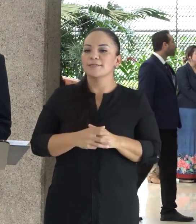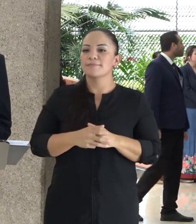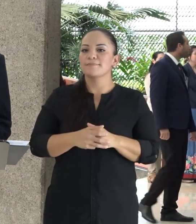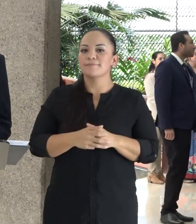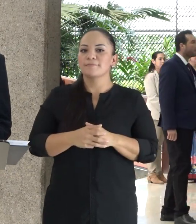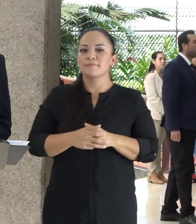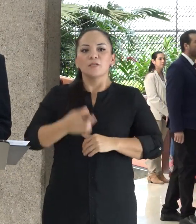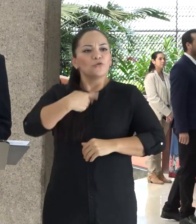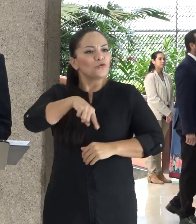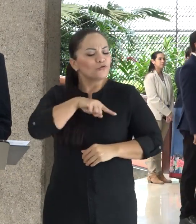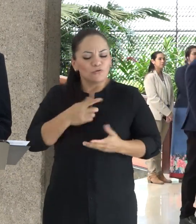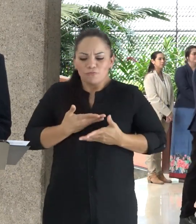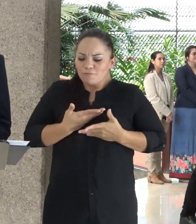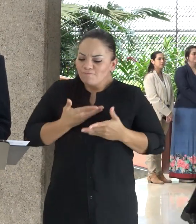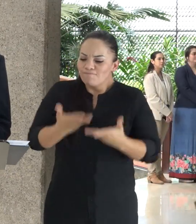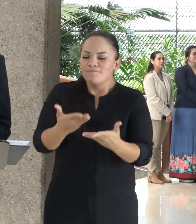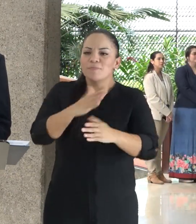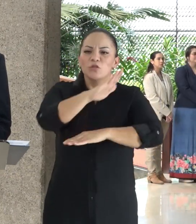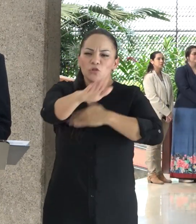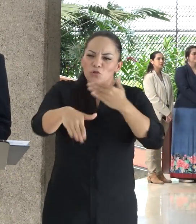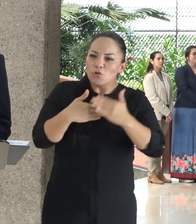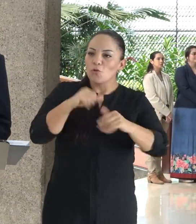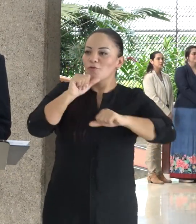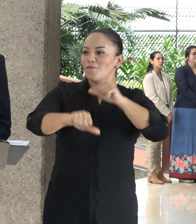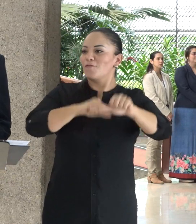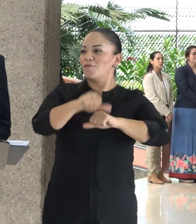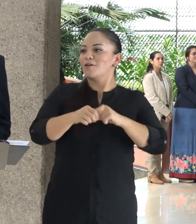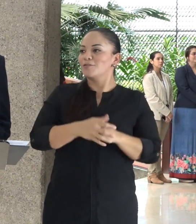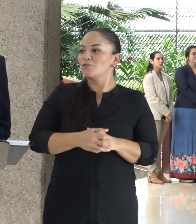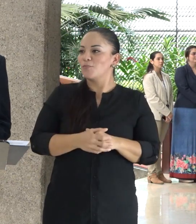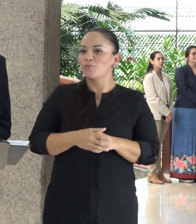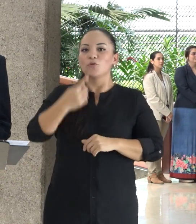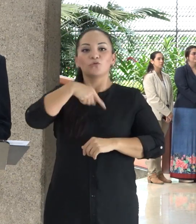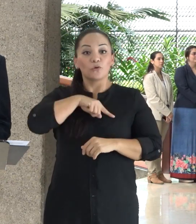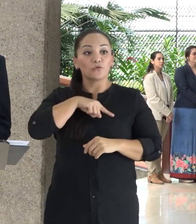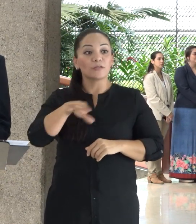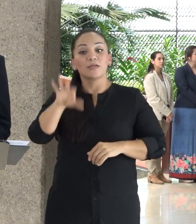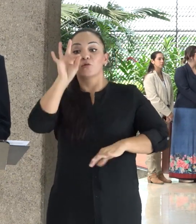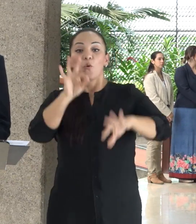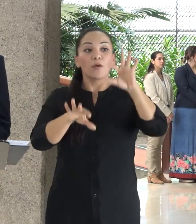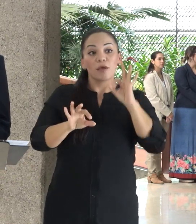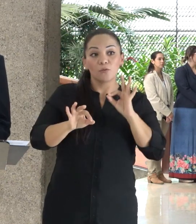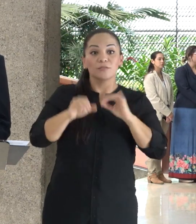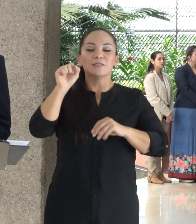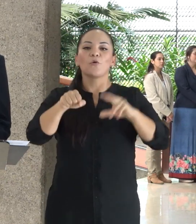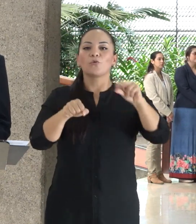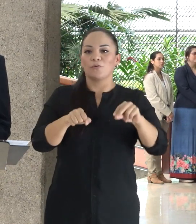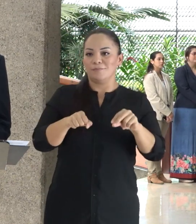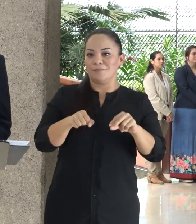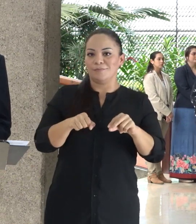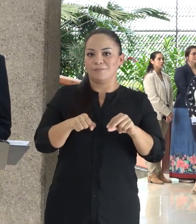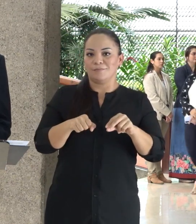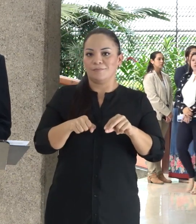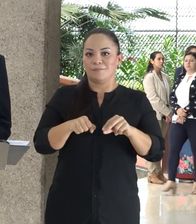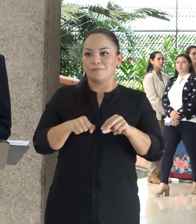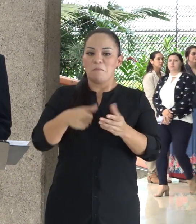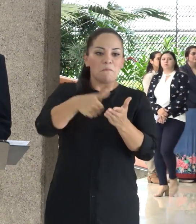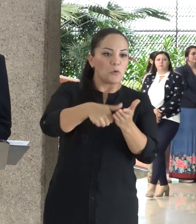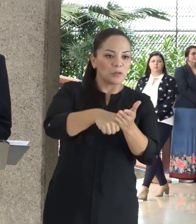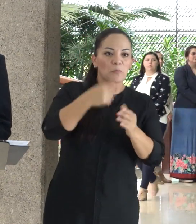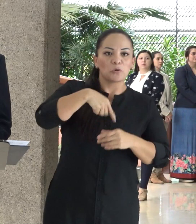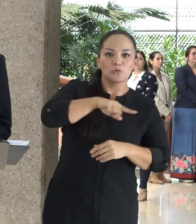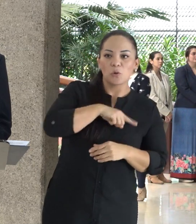dejémoslo todo. Hayamos sido seleccionados o hayamos sido electos,